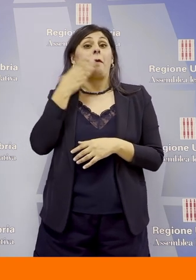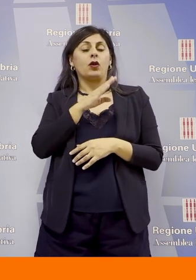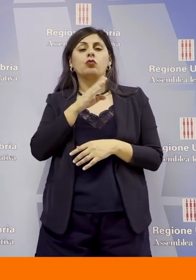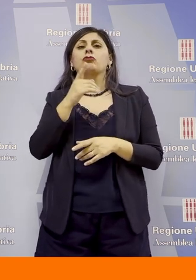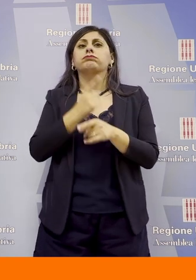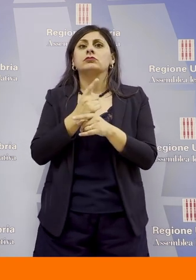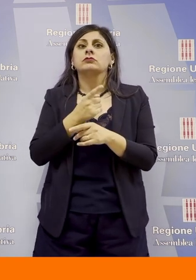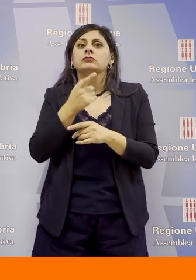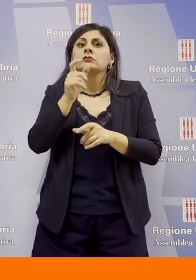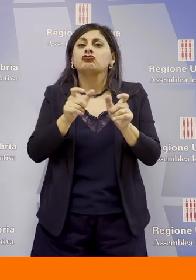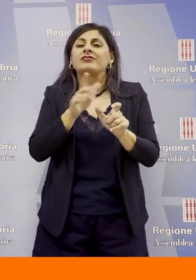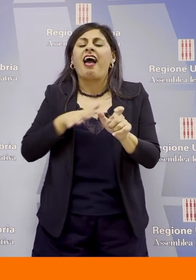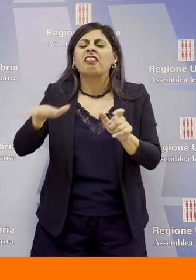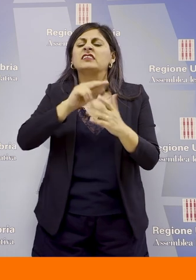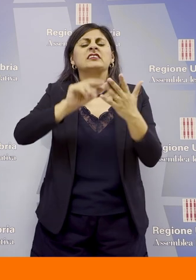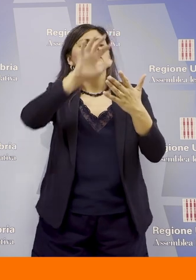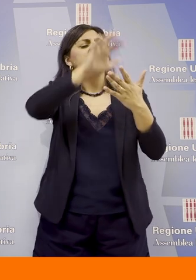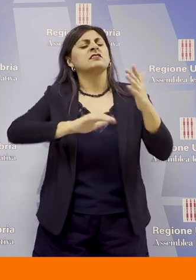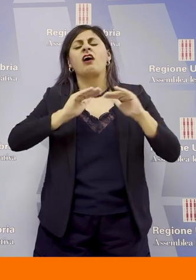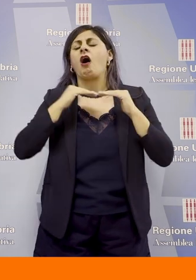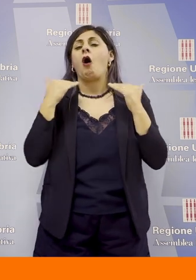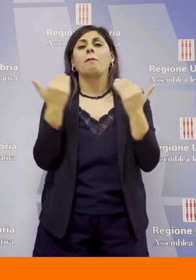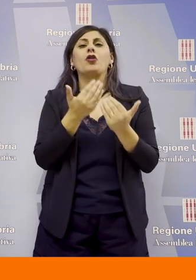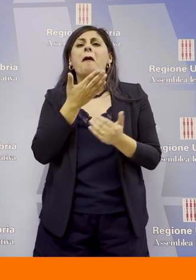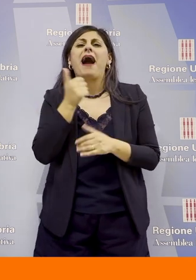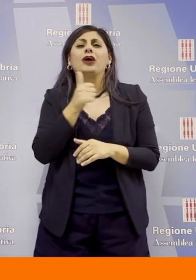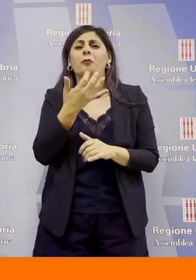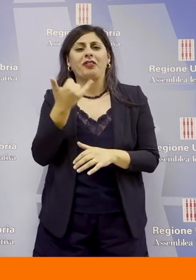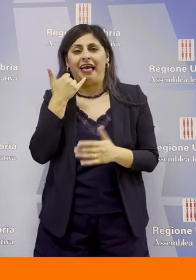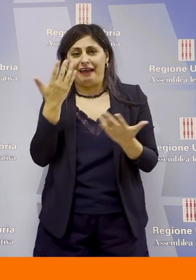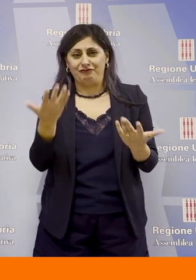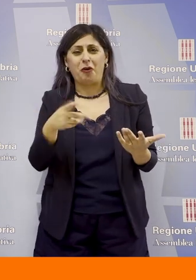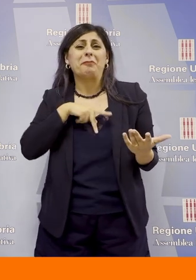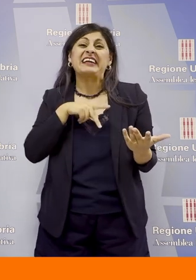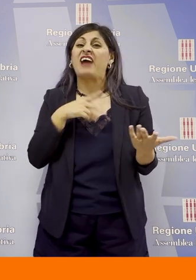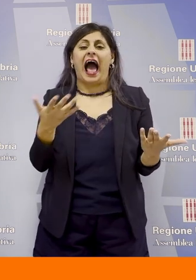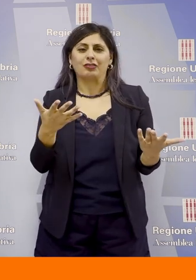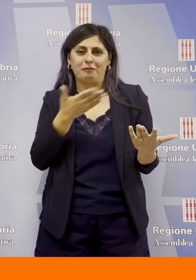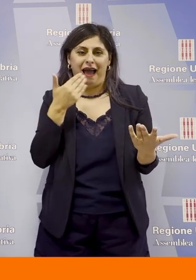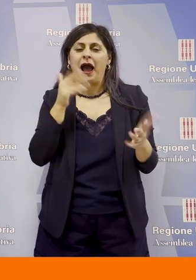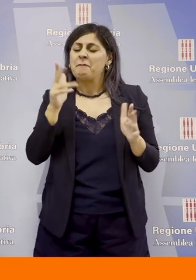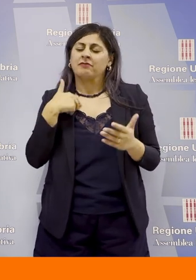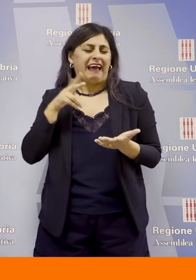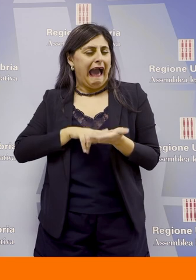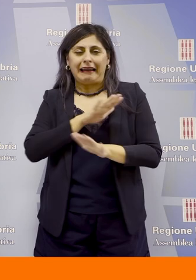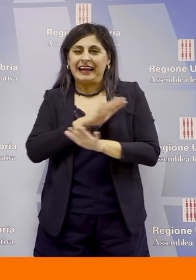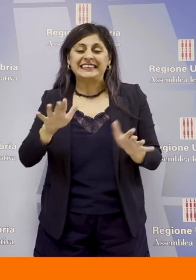cittadino è scritto tutto. Mancano solo i numeri di telefono privati, ma le garantisco che il